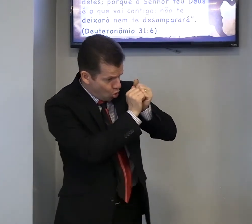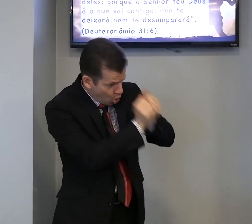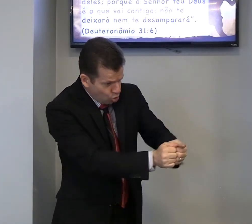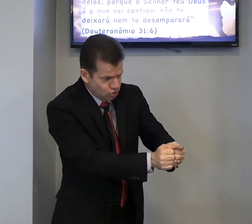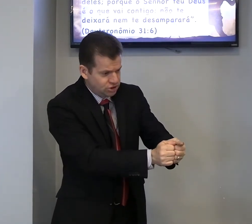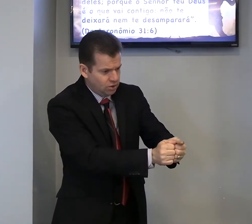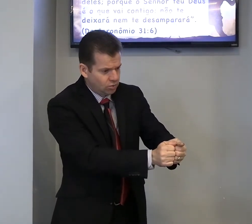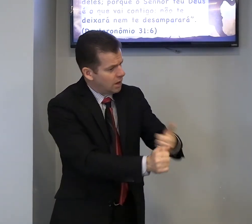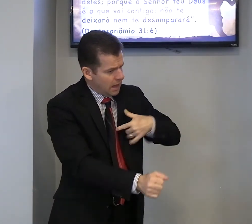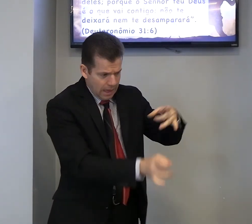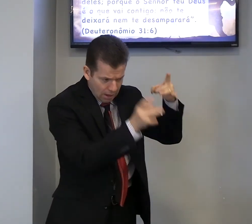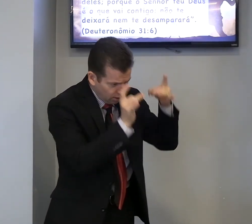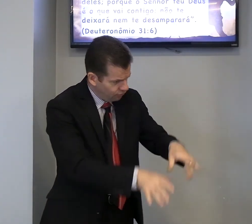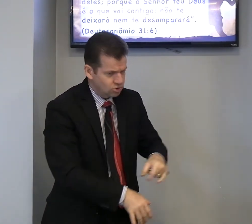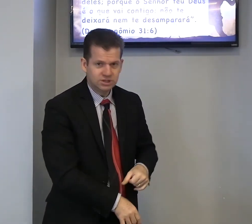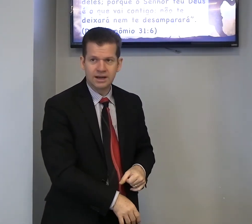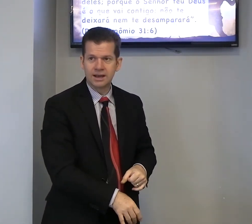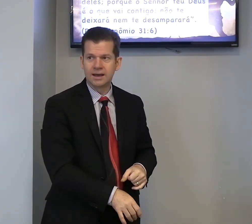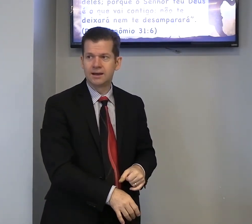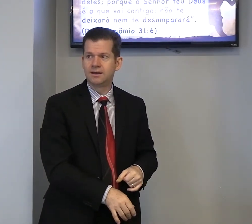contigo, eu não vou te dar garra,